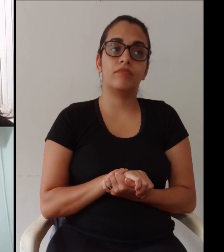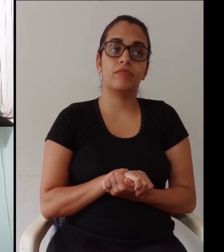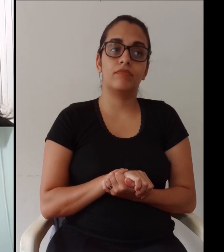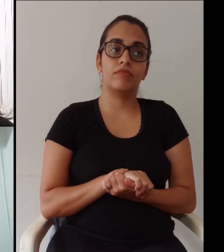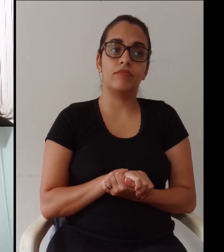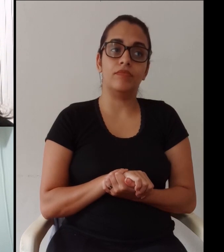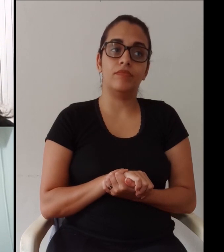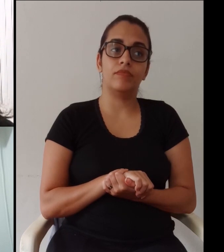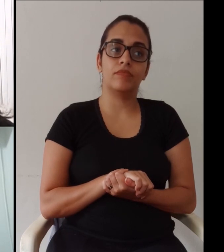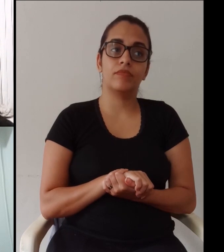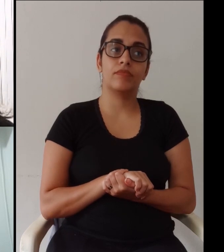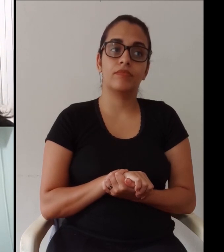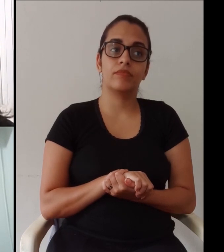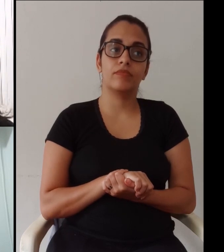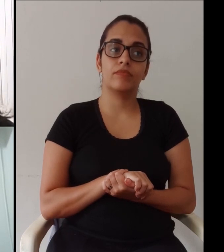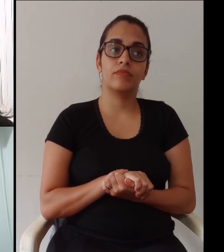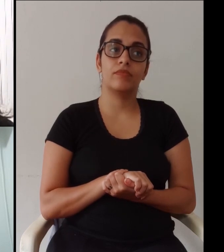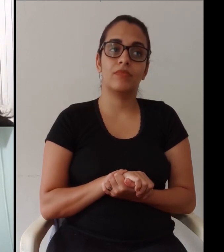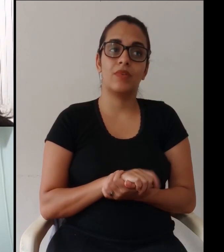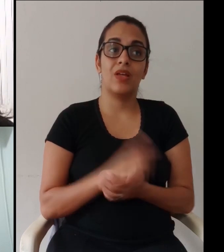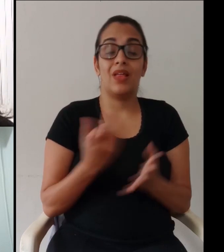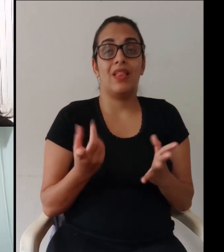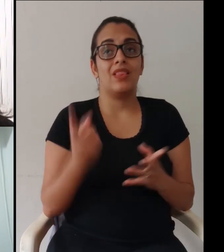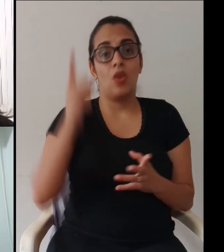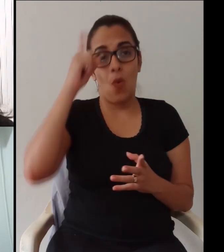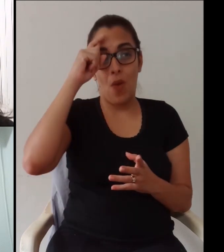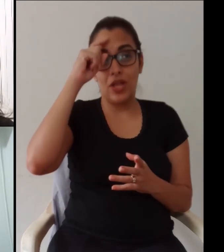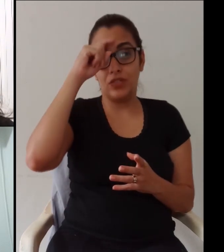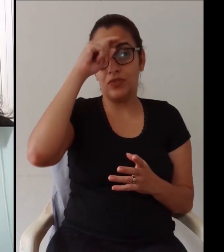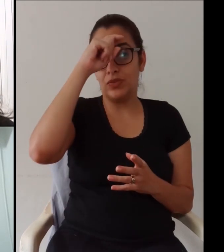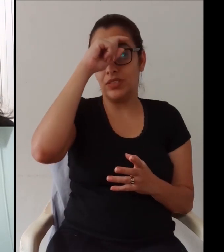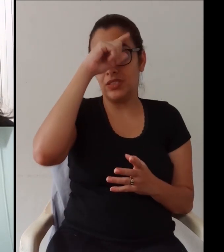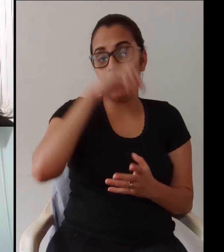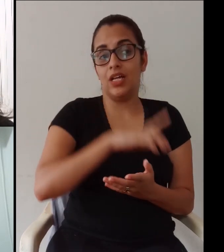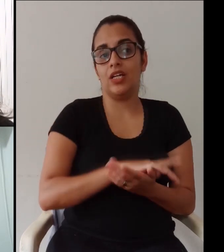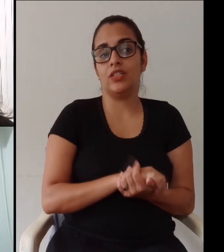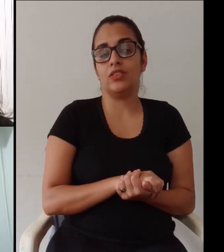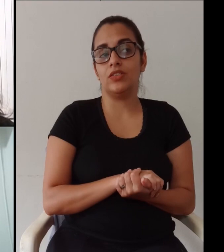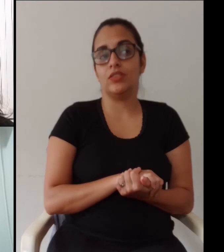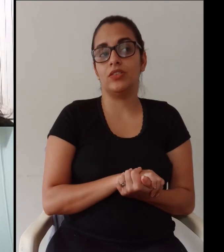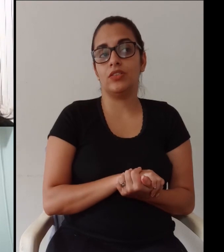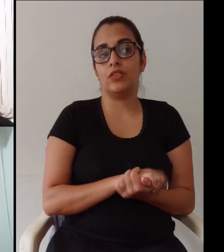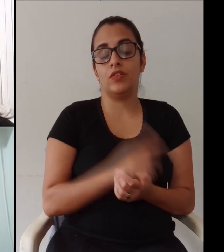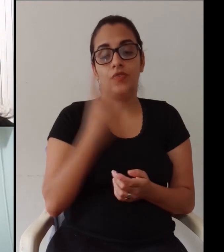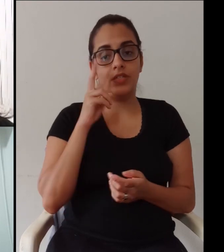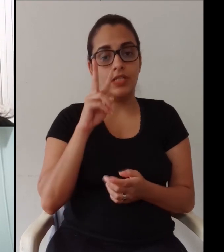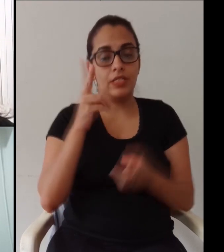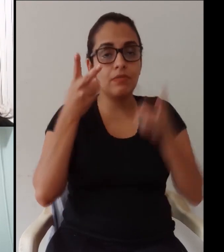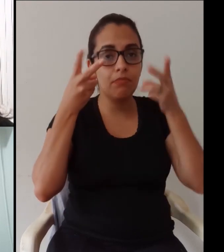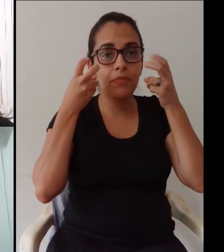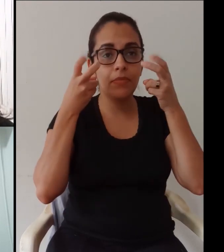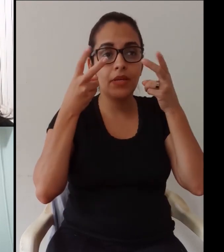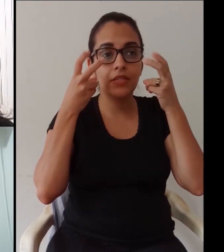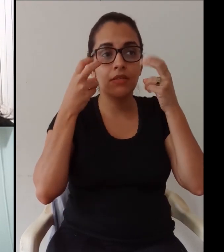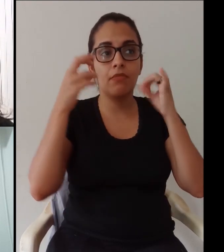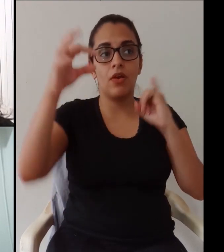dificuldade de organização na verdade não é